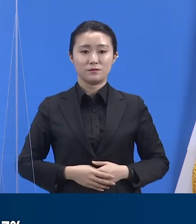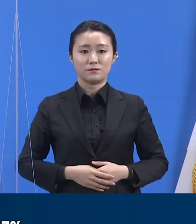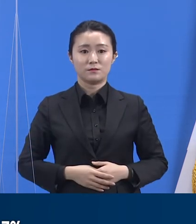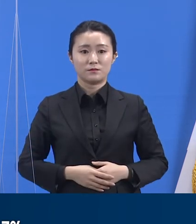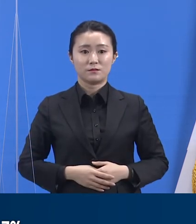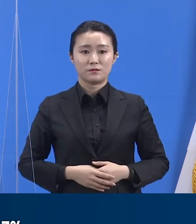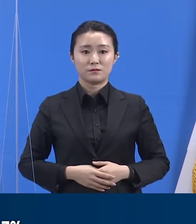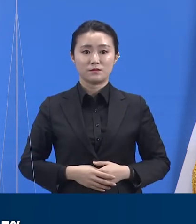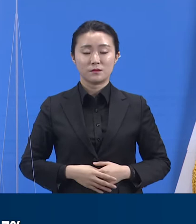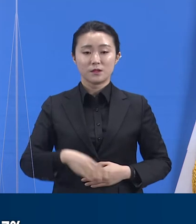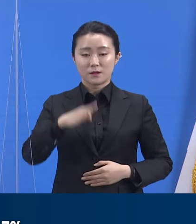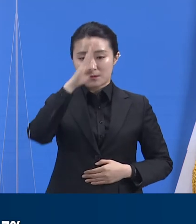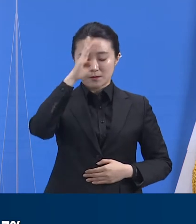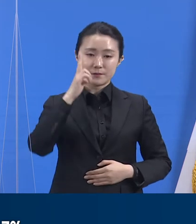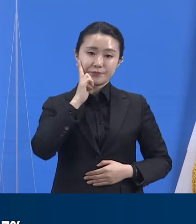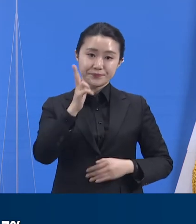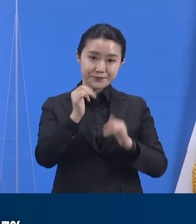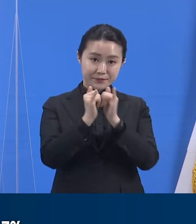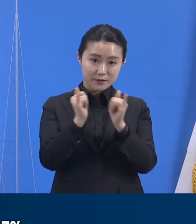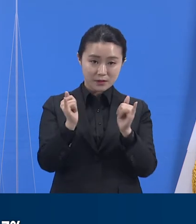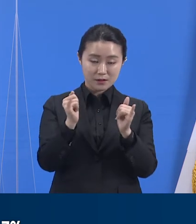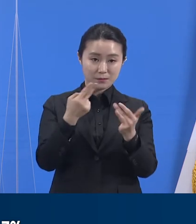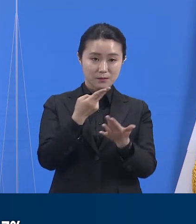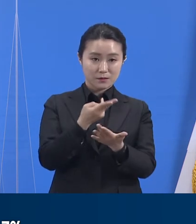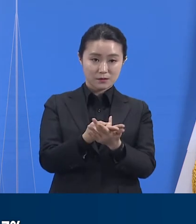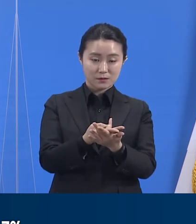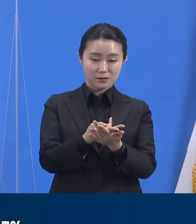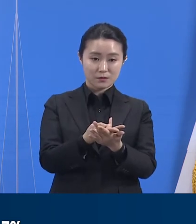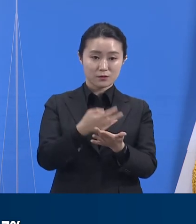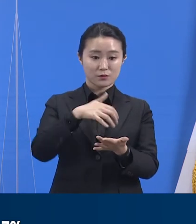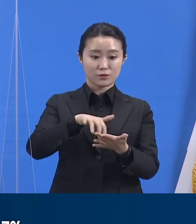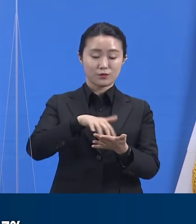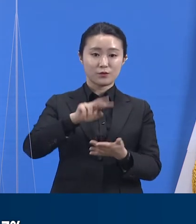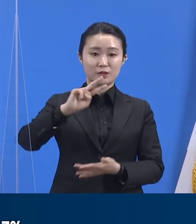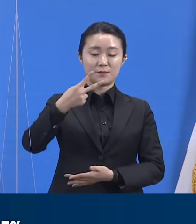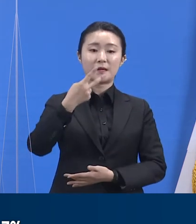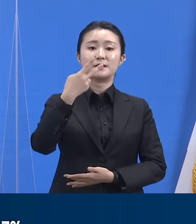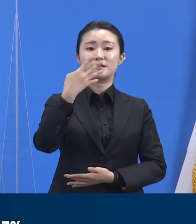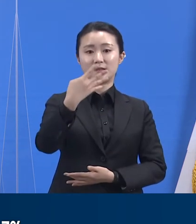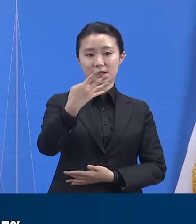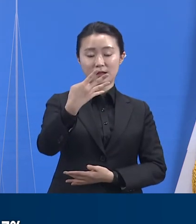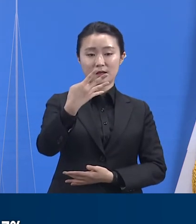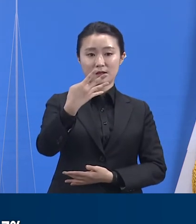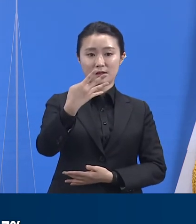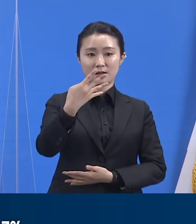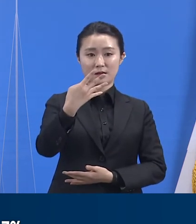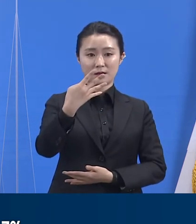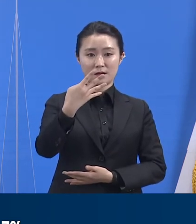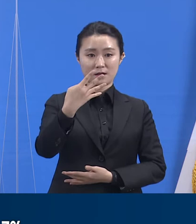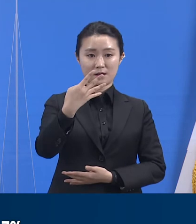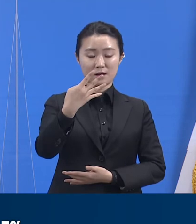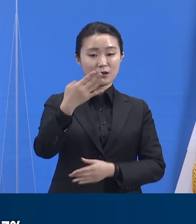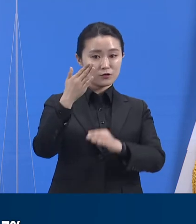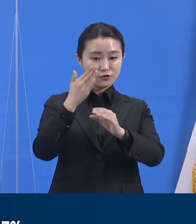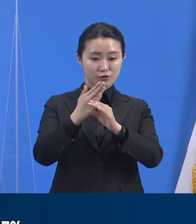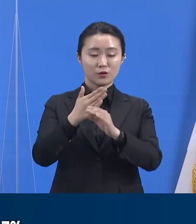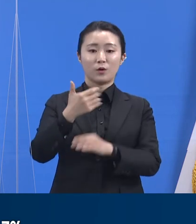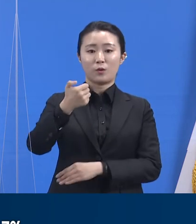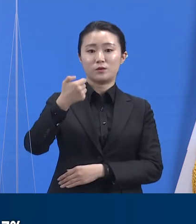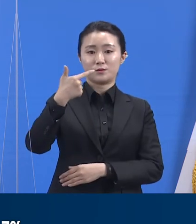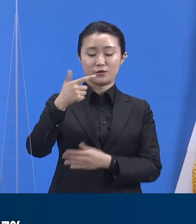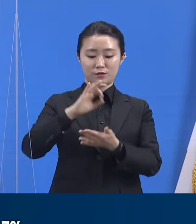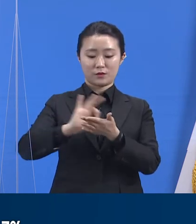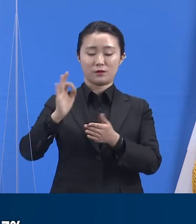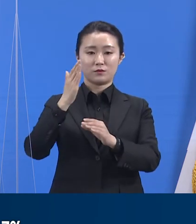중증 환자 치료 병상은 총 204병상을 확보하였으며 이 중 56개를 사용하고